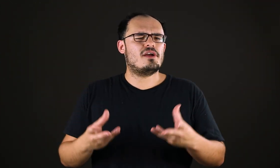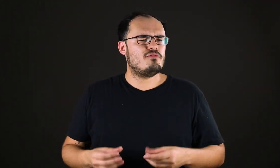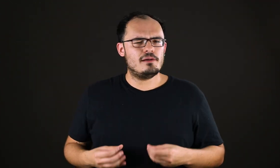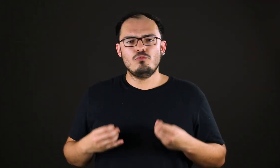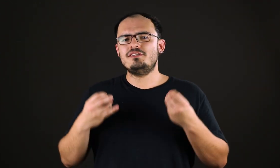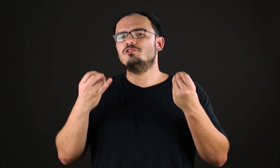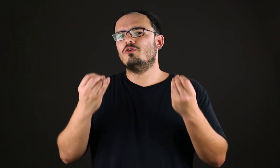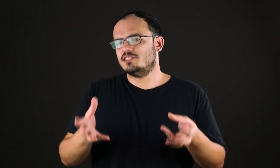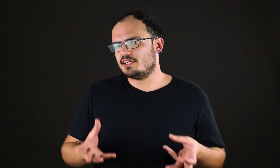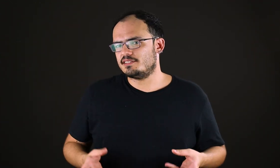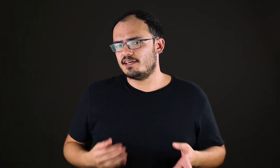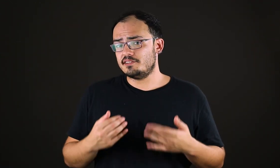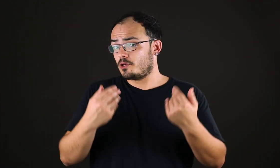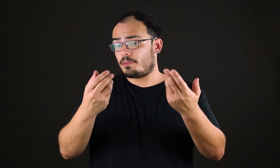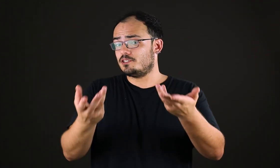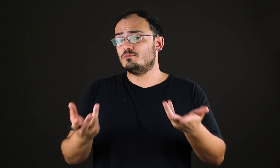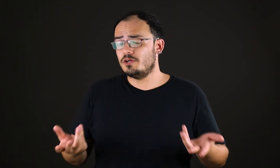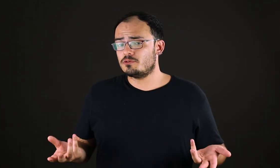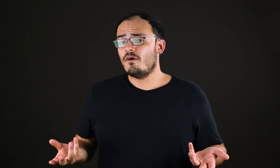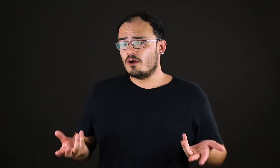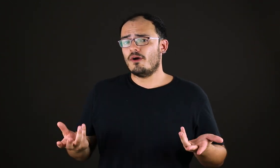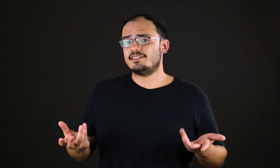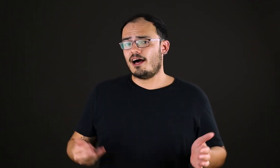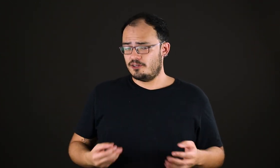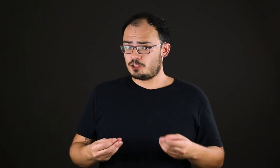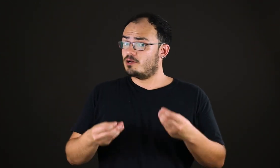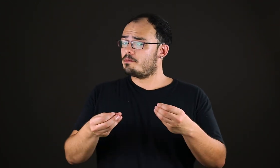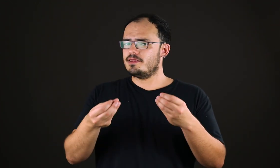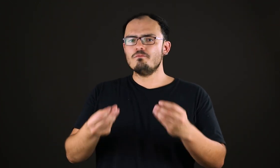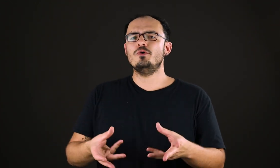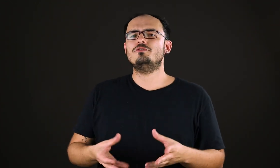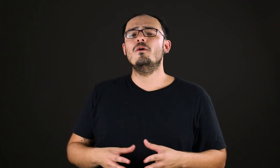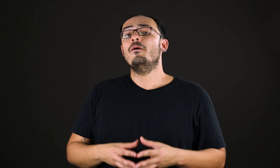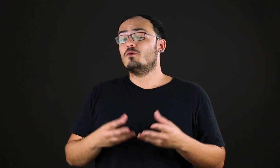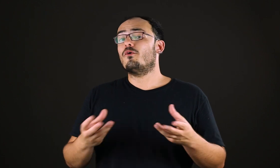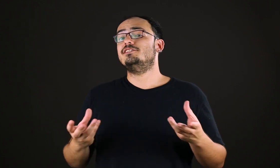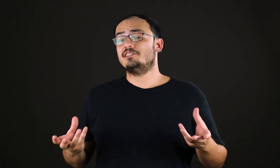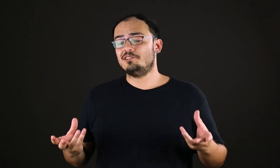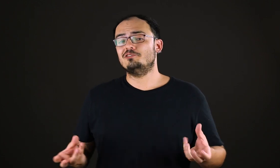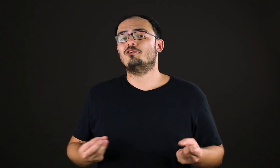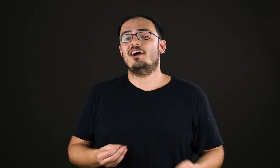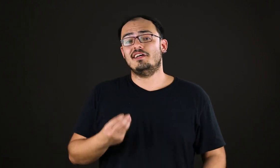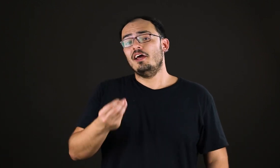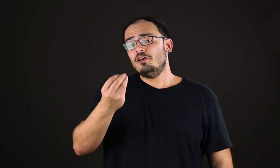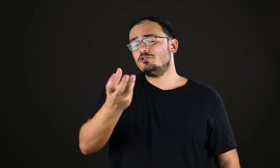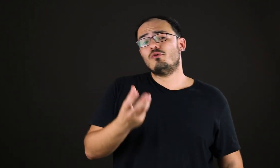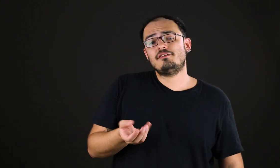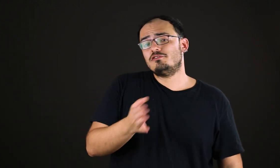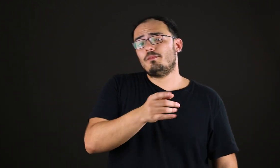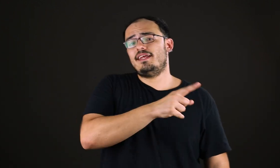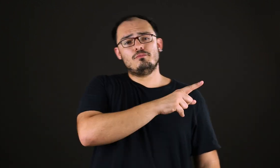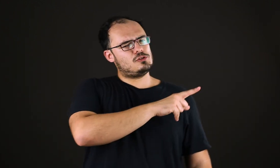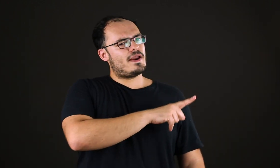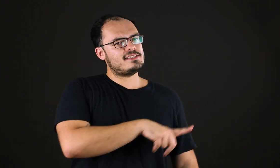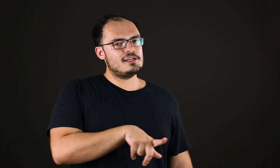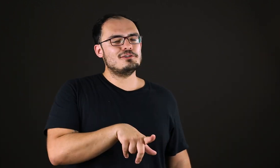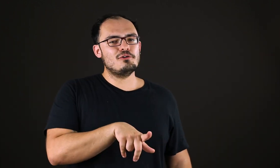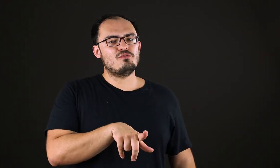que ele fala muitas coisas interessantes e que eu aprendi muito com essa aula. A gente pode aprender muito com coisas que a gente discorda. O Scruton tem uma ideia muito parecida com a do Luc